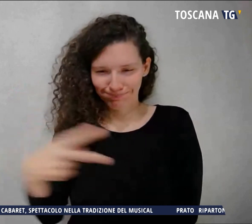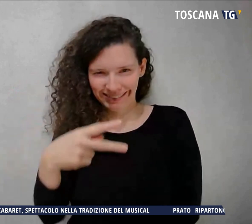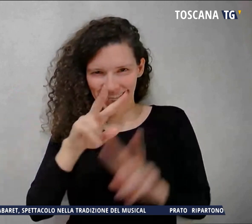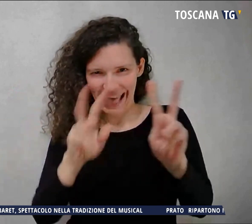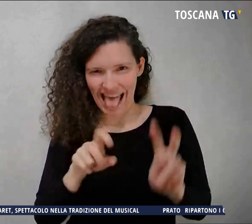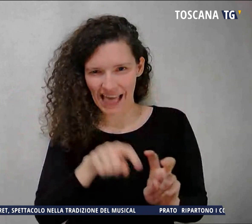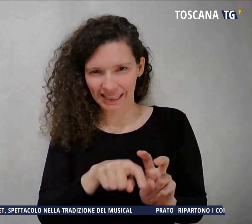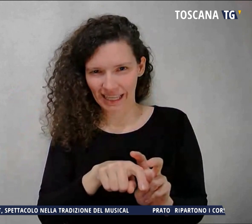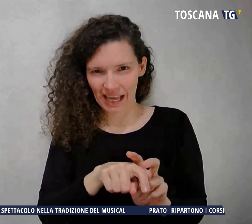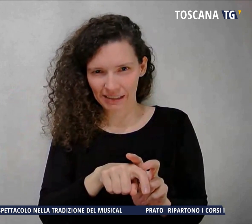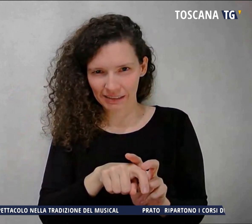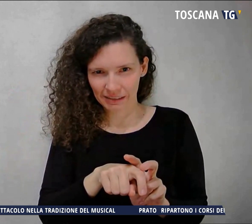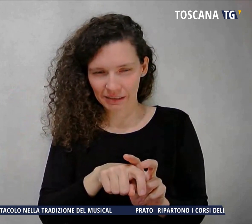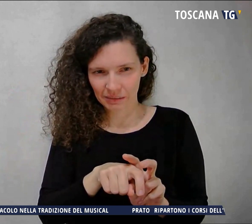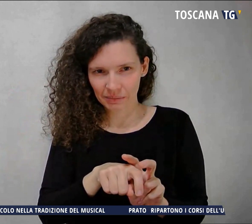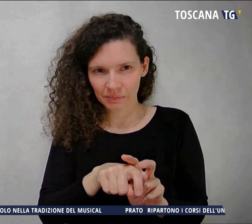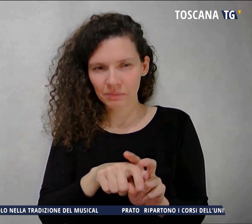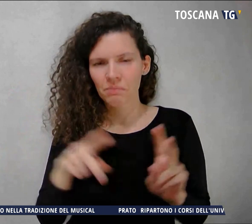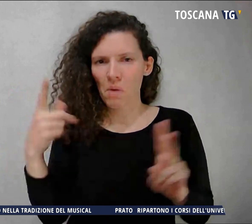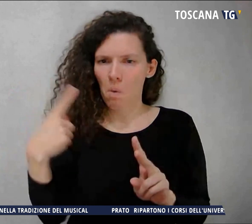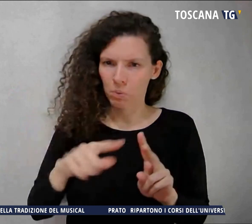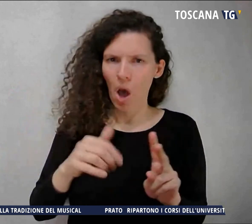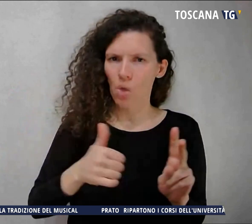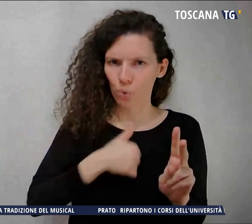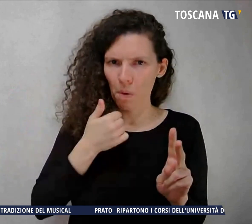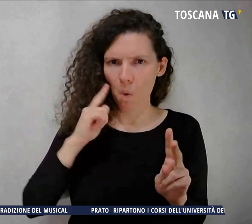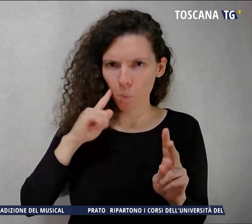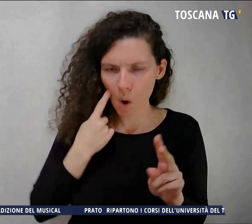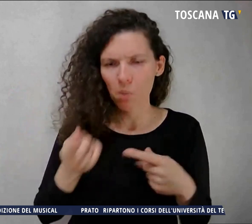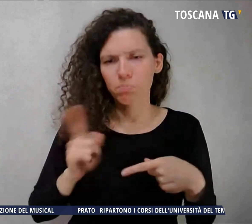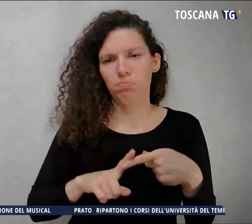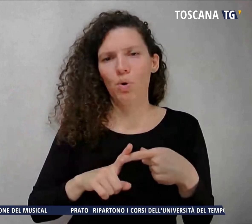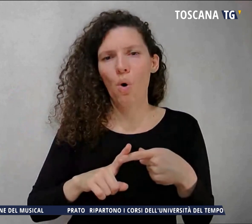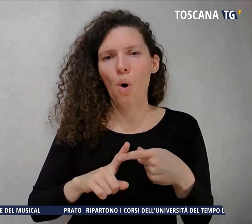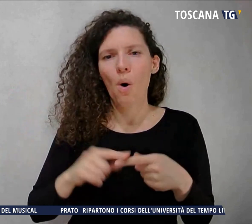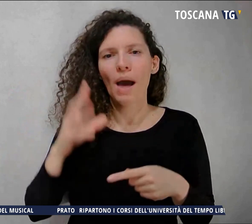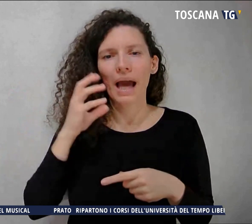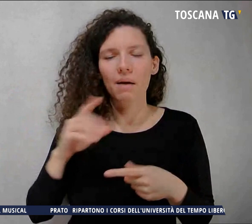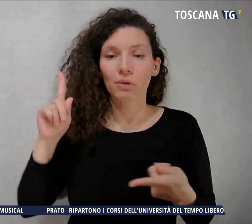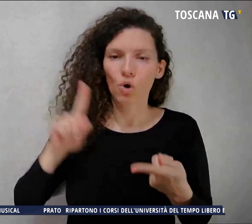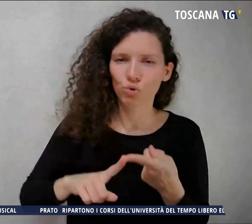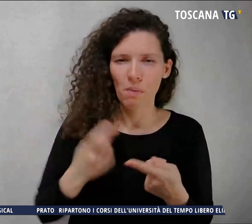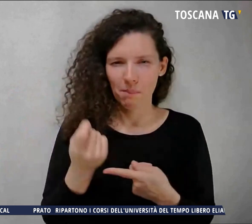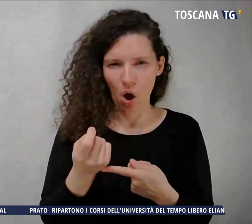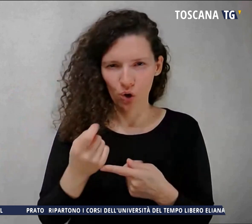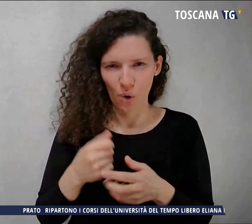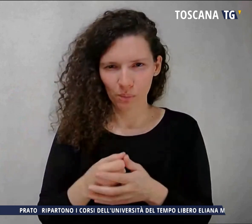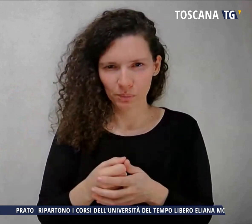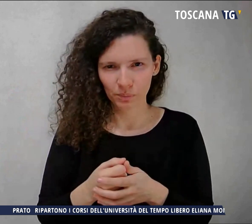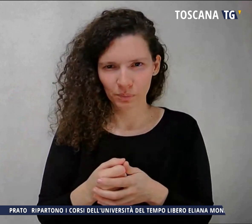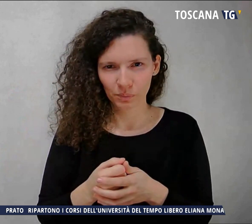elevata autonomia ai bassi consumi di carburante. Le auto ibride invece dovranno pagare